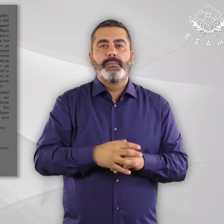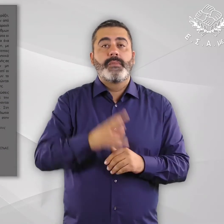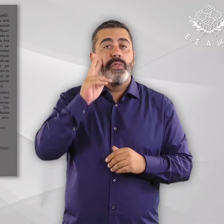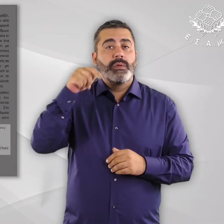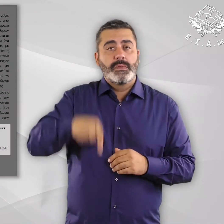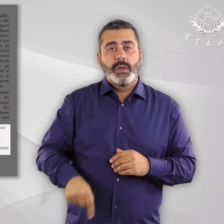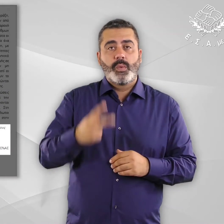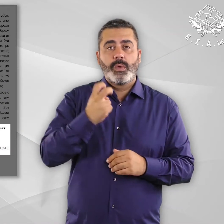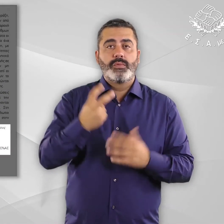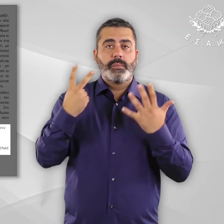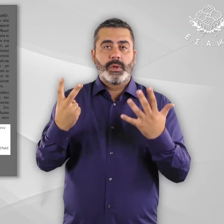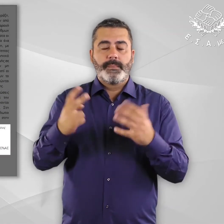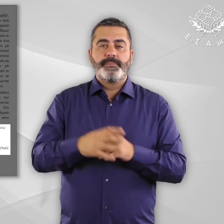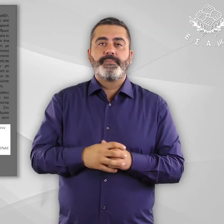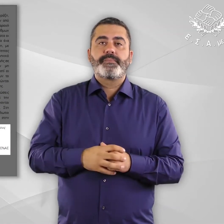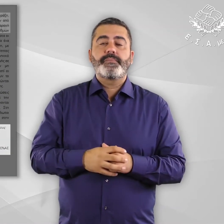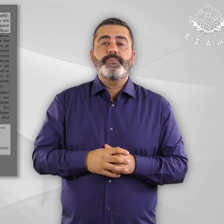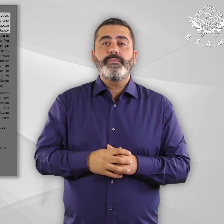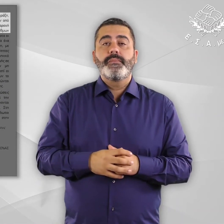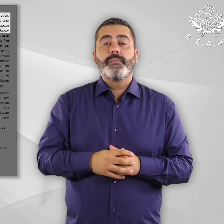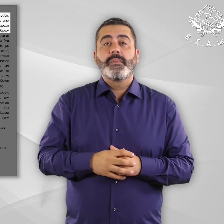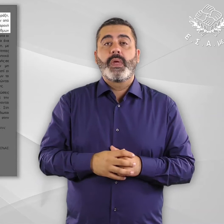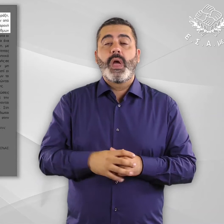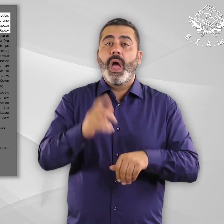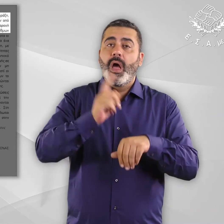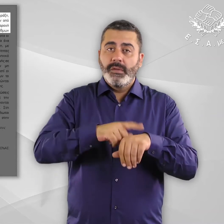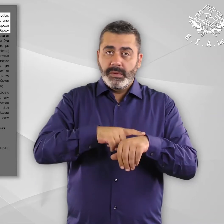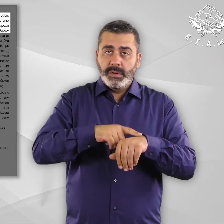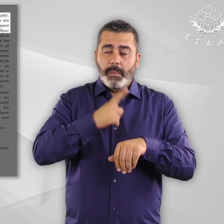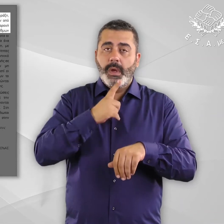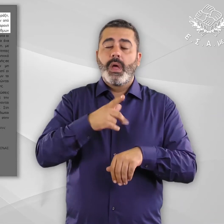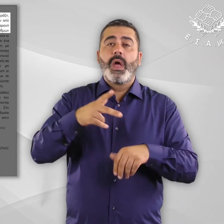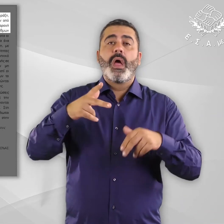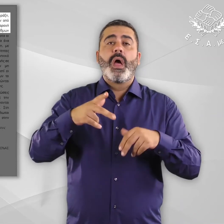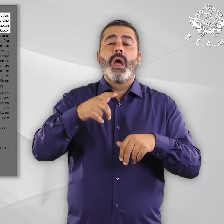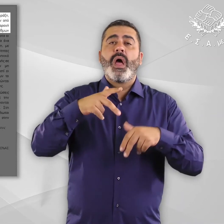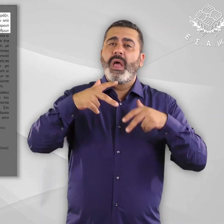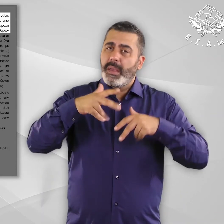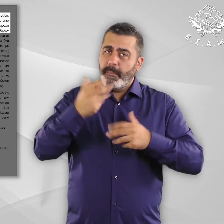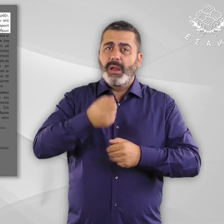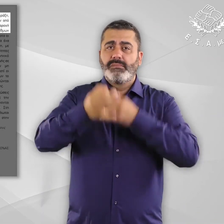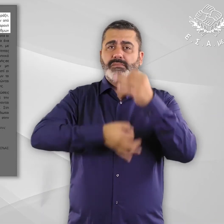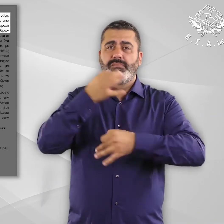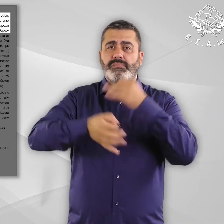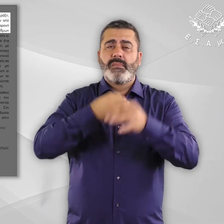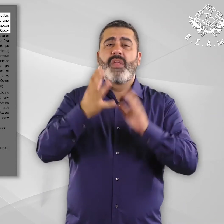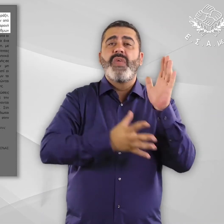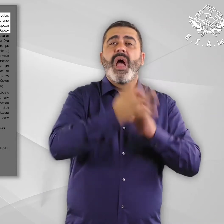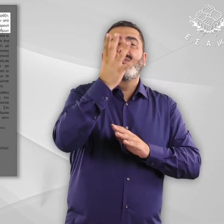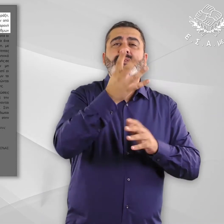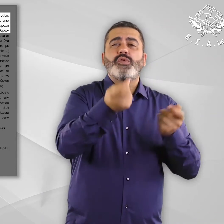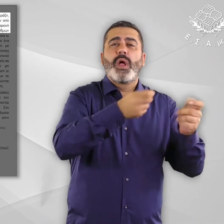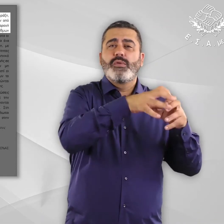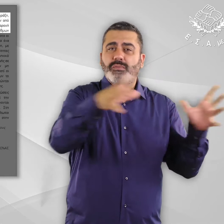ευαλωτότητας βλέπε υποσημείωση 27. Στην πράξη, σύμφωνα με σχετικό κείμενο συστάσεων που δημοσίευσαν από κοινού